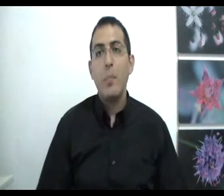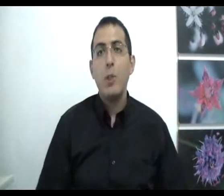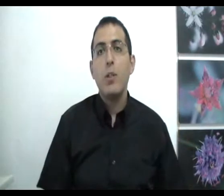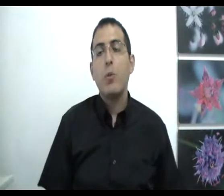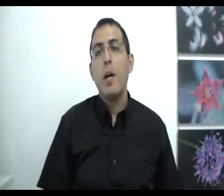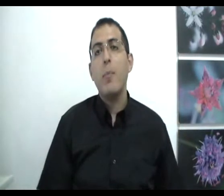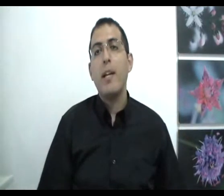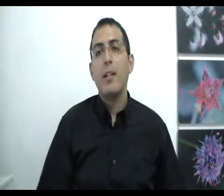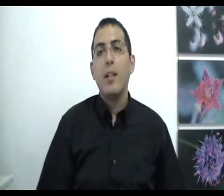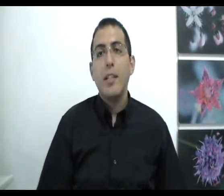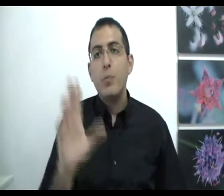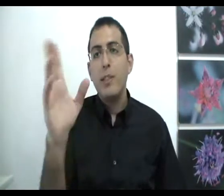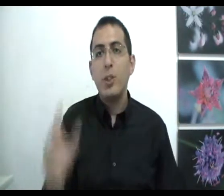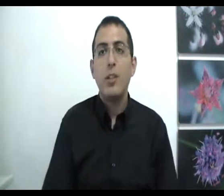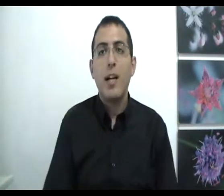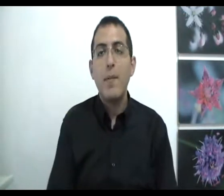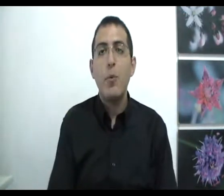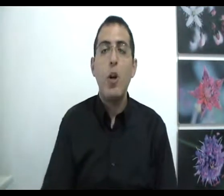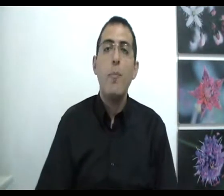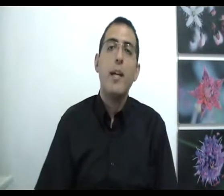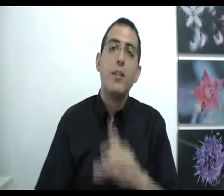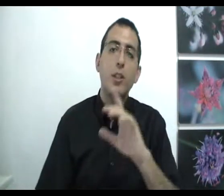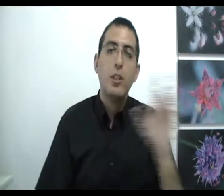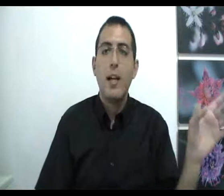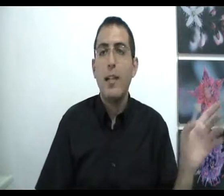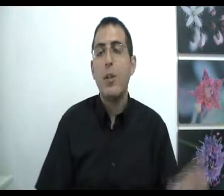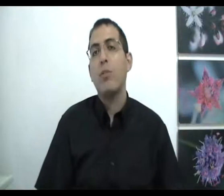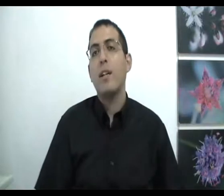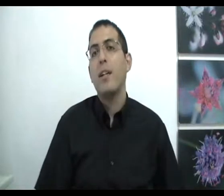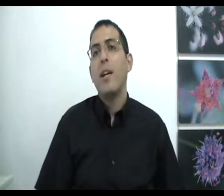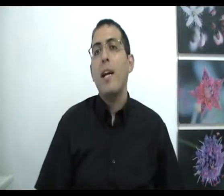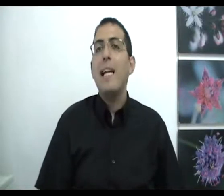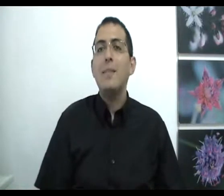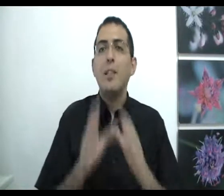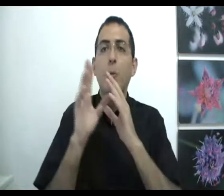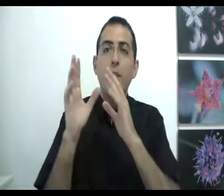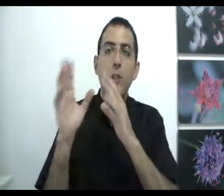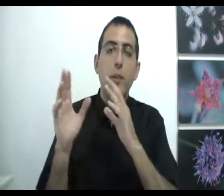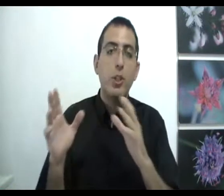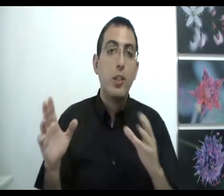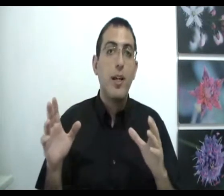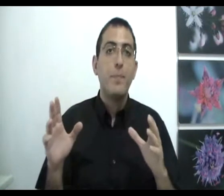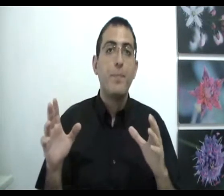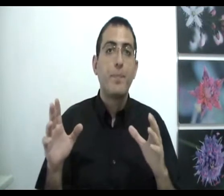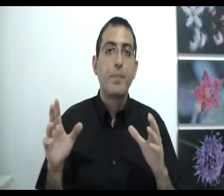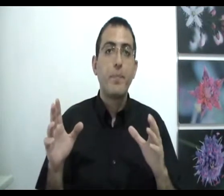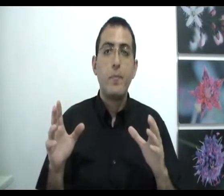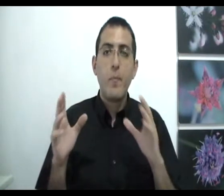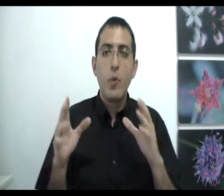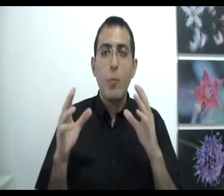מישהו לדוגמה אומר יש פה איזה שיטה גם אם הוא לא אומר ששיטה אחרת היא לא טובה עצם זה שהוא אומר שיש פה איזה שיטה הוא